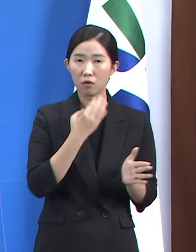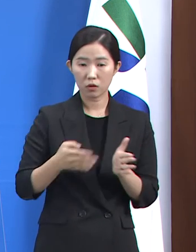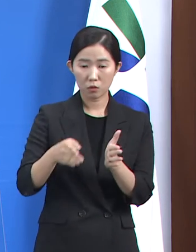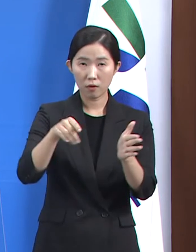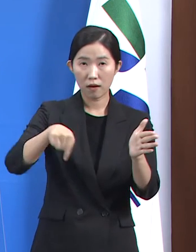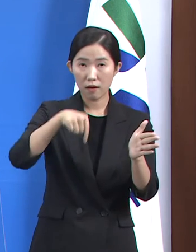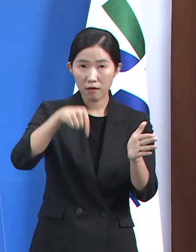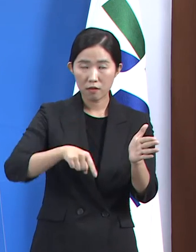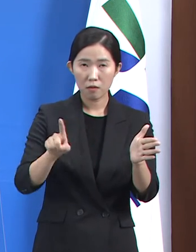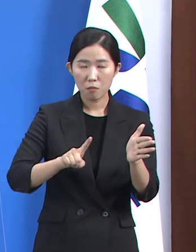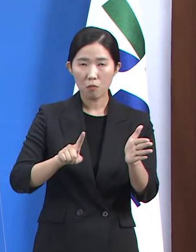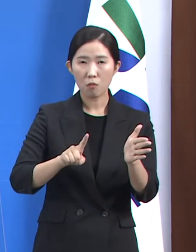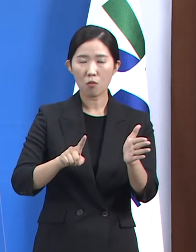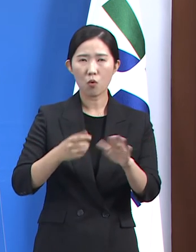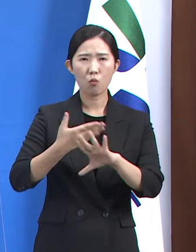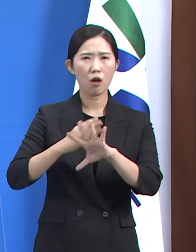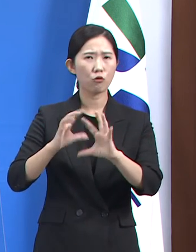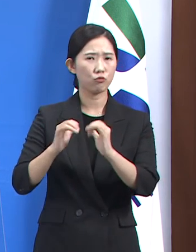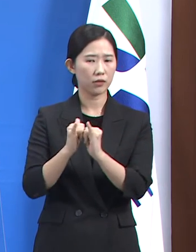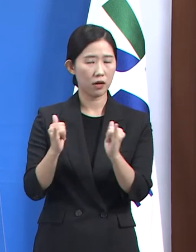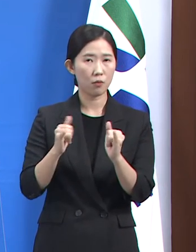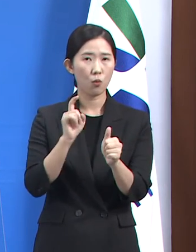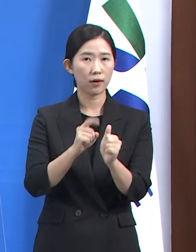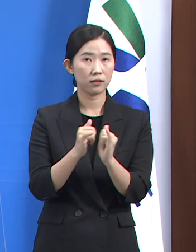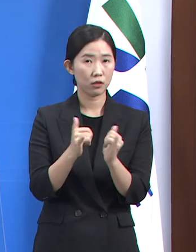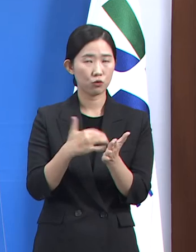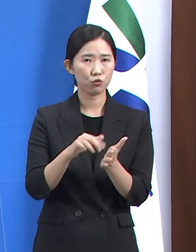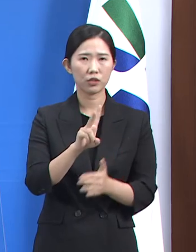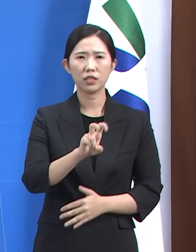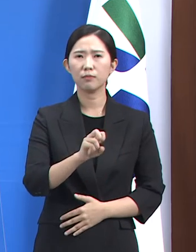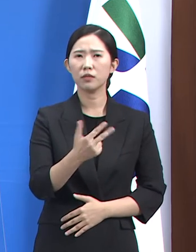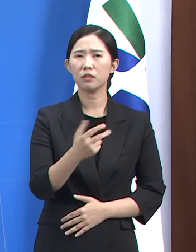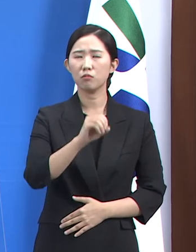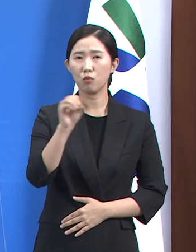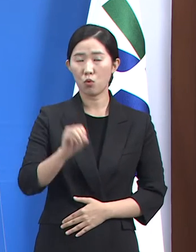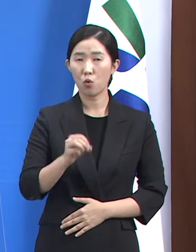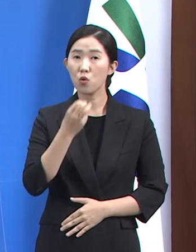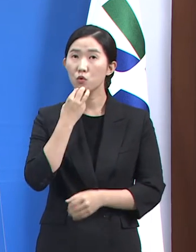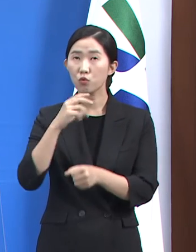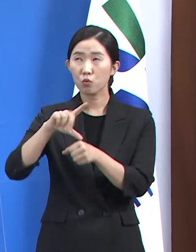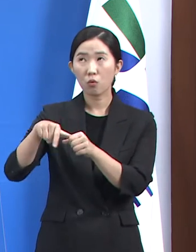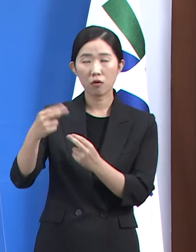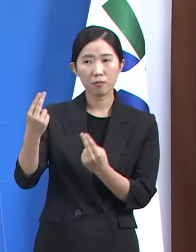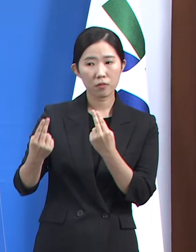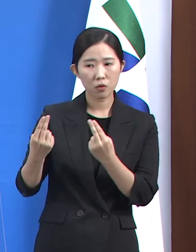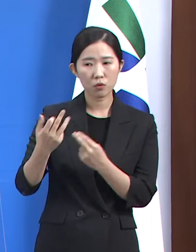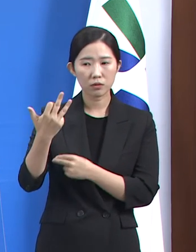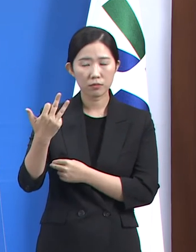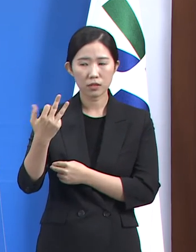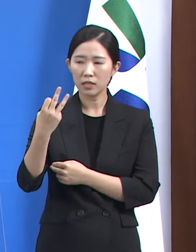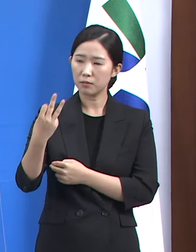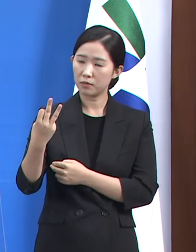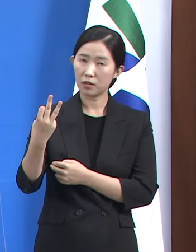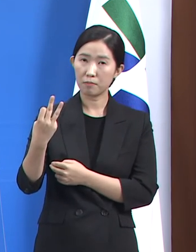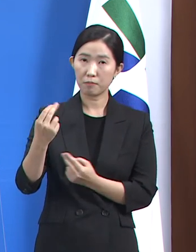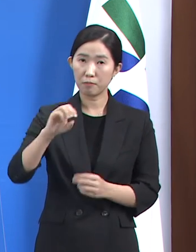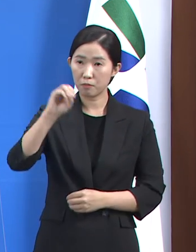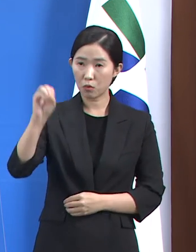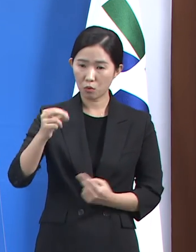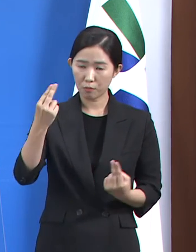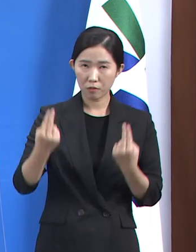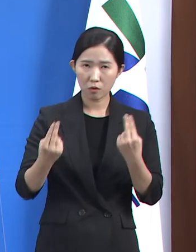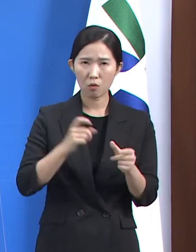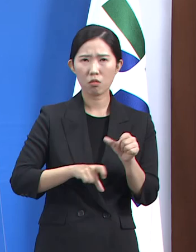외국인 확진자 비율이 17%에 달해 수도권 평균 외국인 발생률 13.8%보다 높게